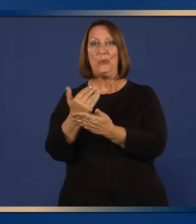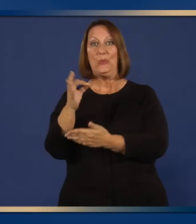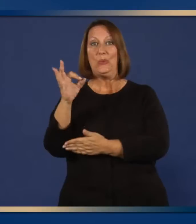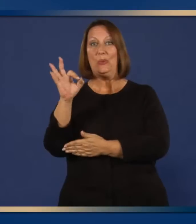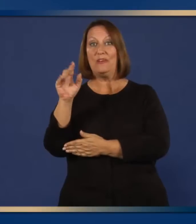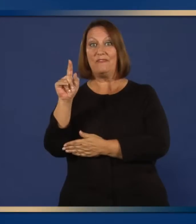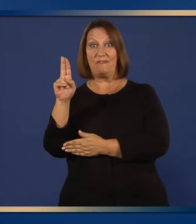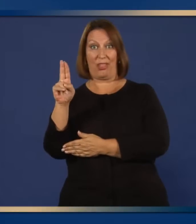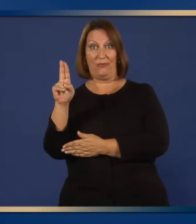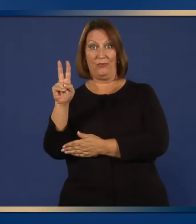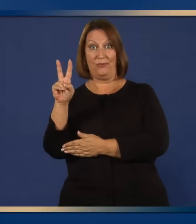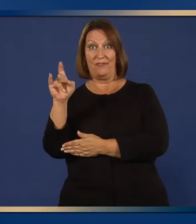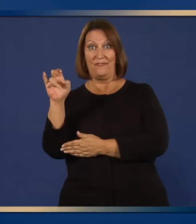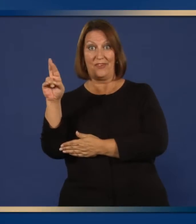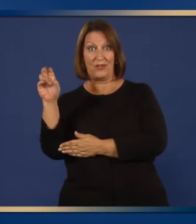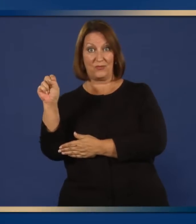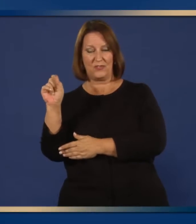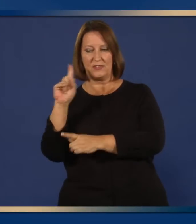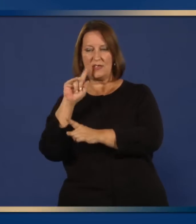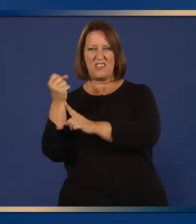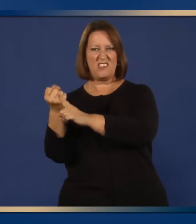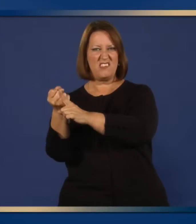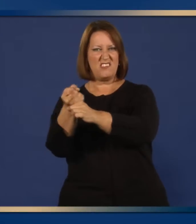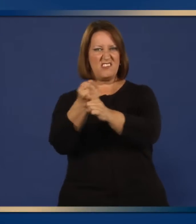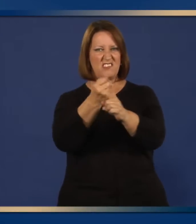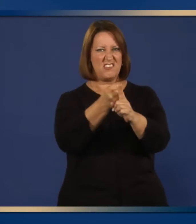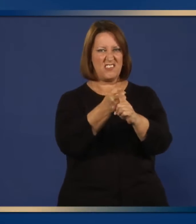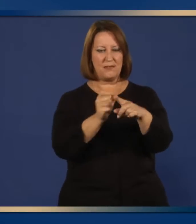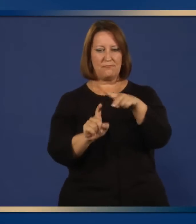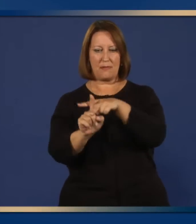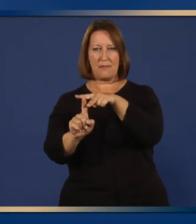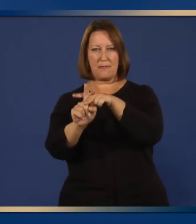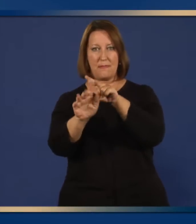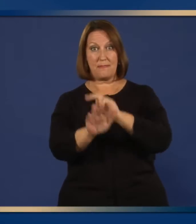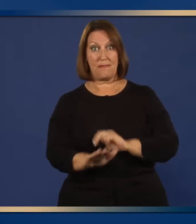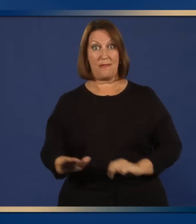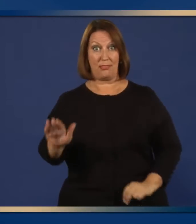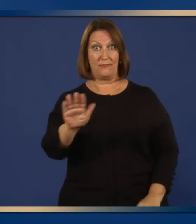Unidos a un brote de un virus nuevo de la influenza.